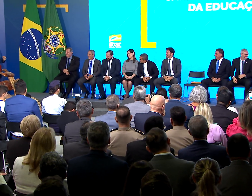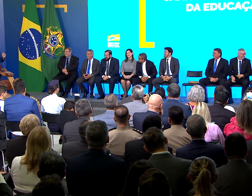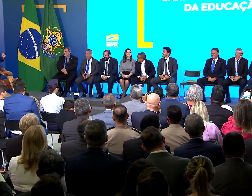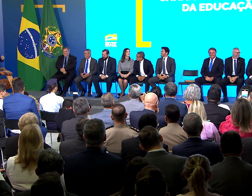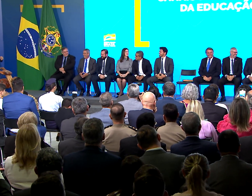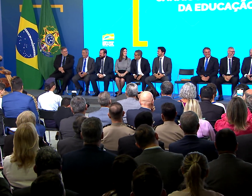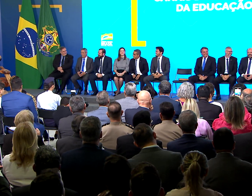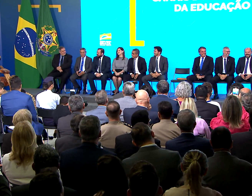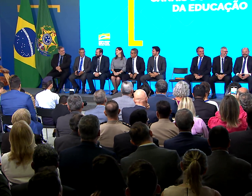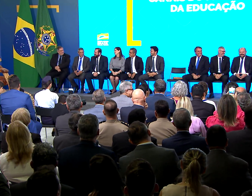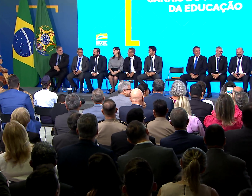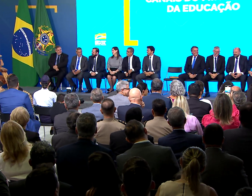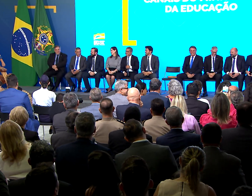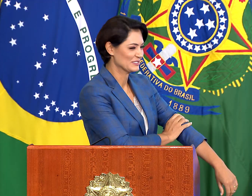Podemos começar?